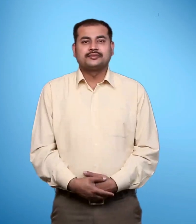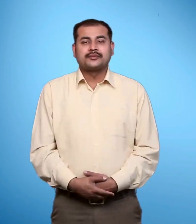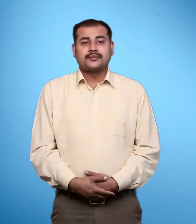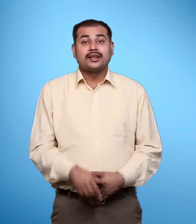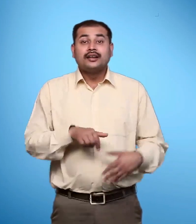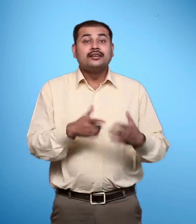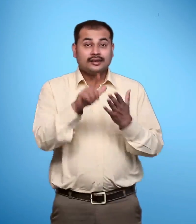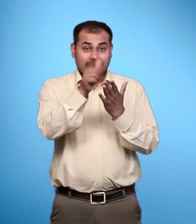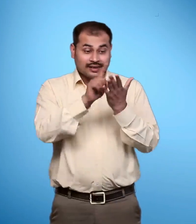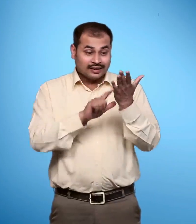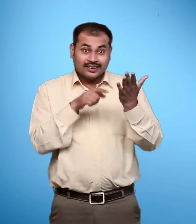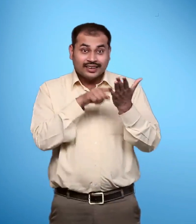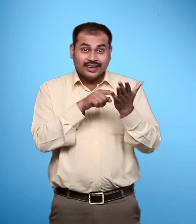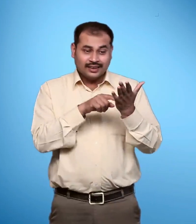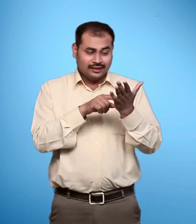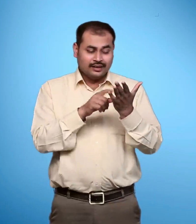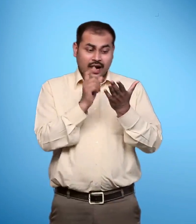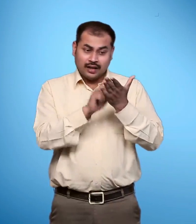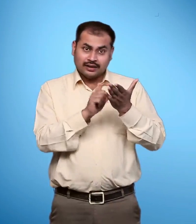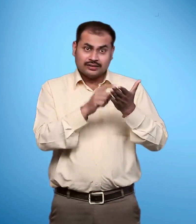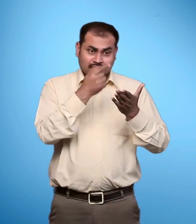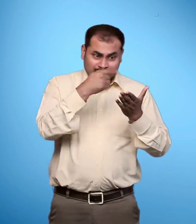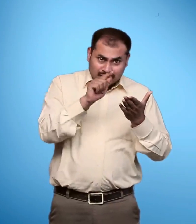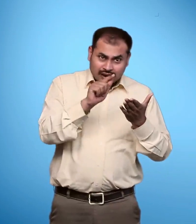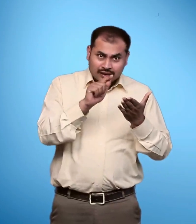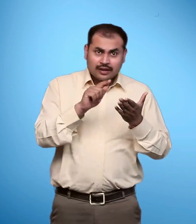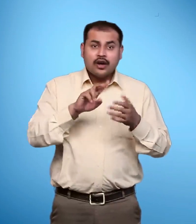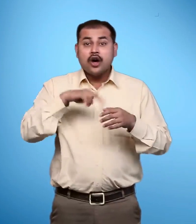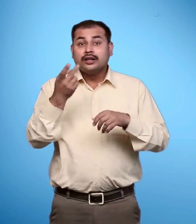वे पत्र अपने सही पते और समय पर किस तरह पहुँचे होंगे